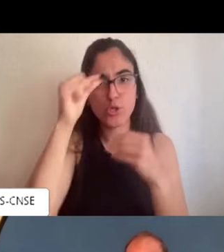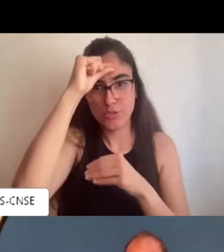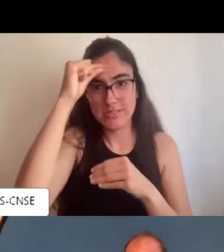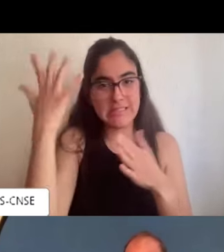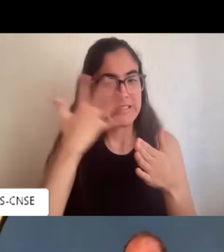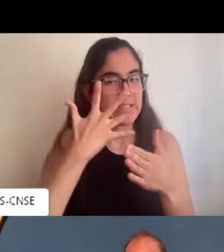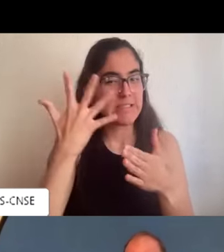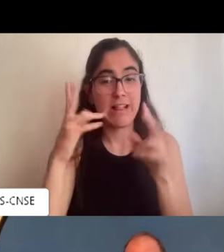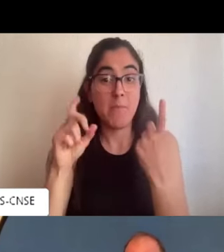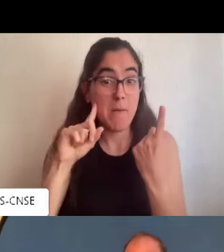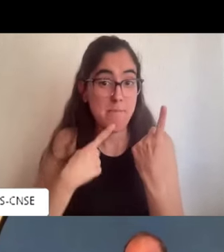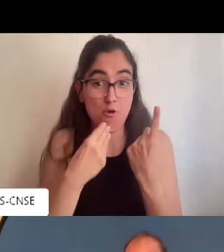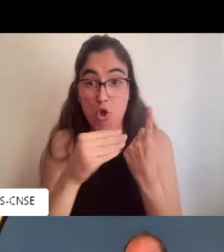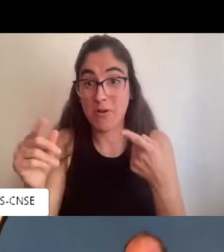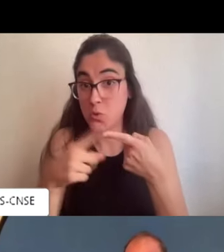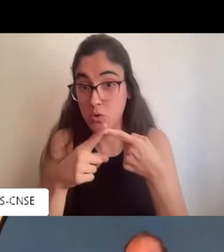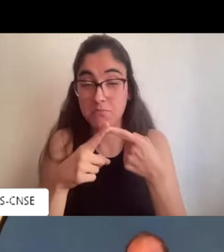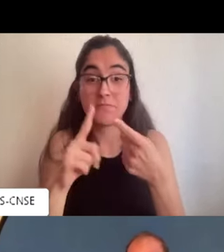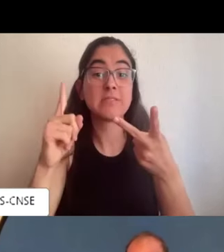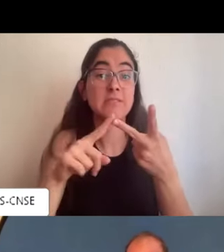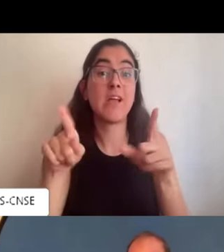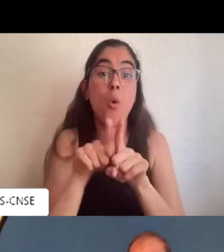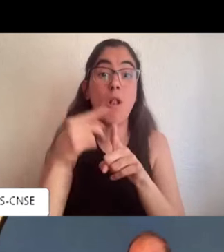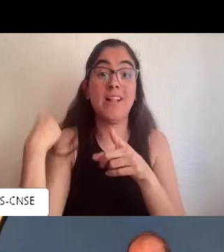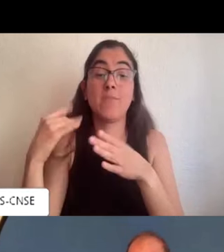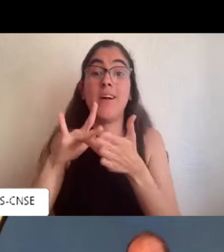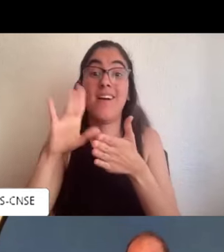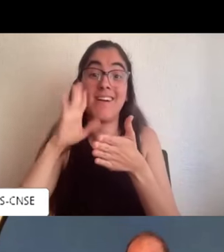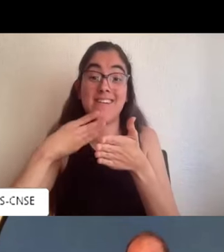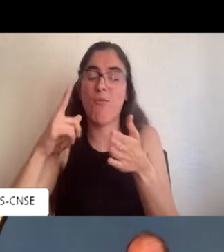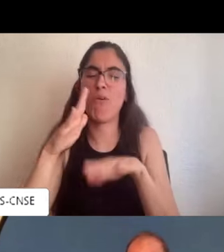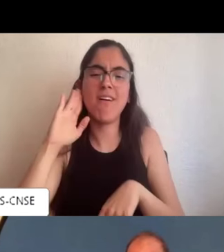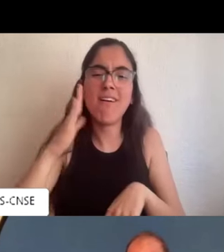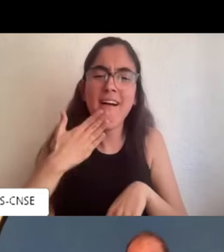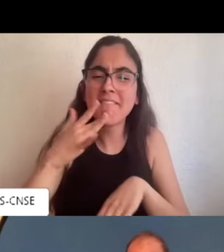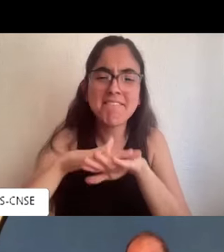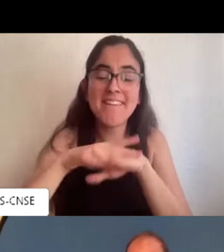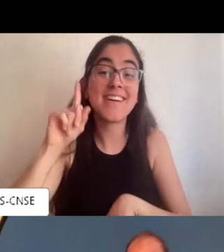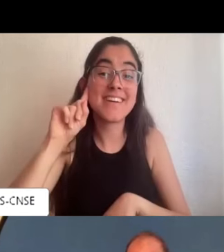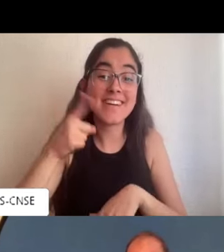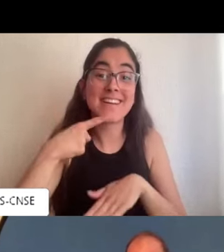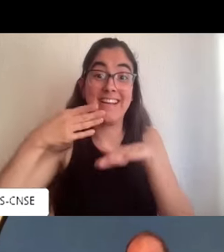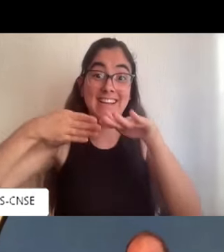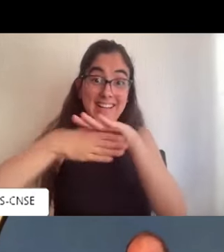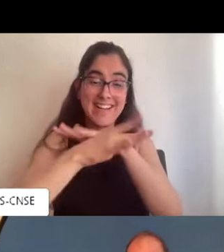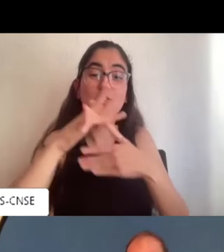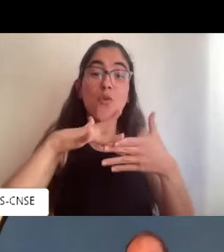las barreras sociales que tiene la sociedad hacia la juventud sorda.